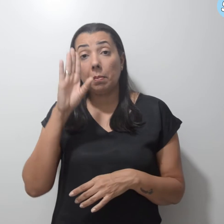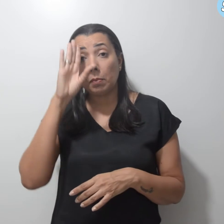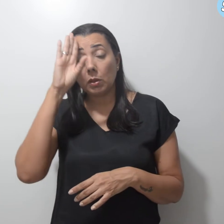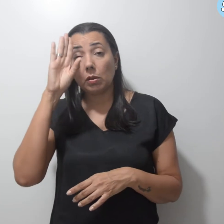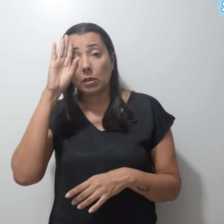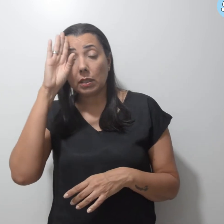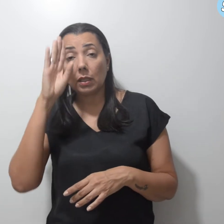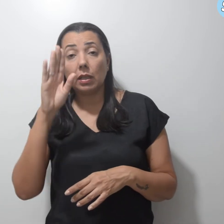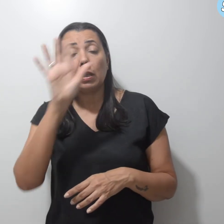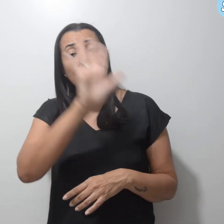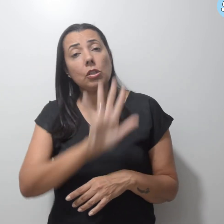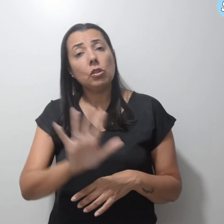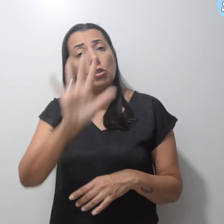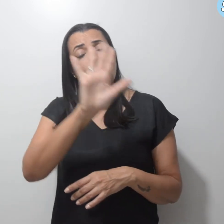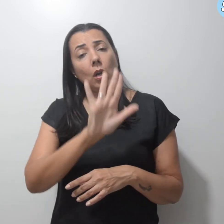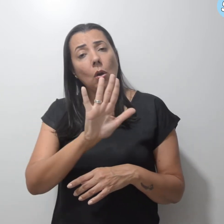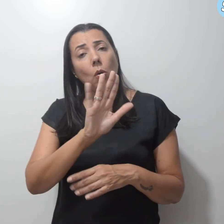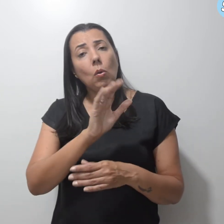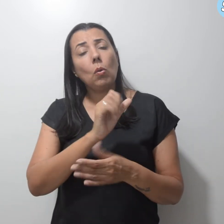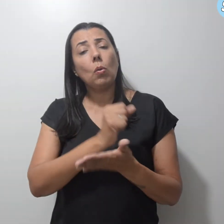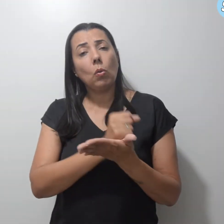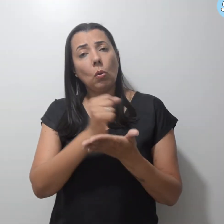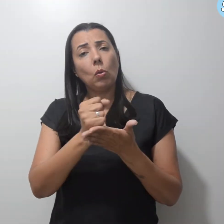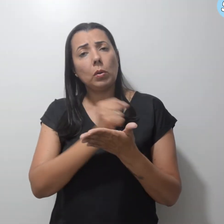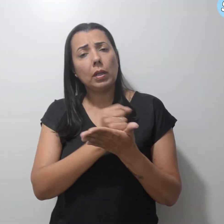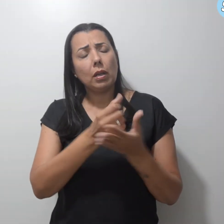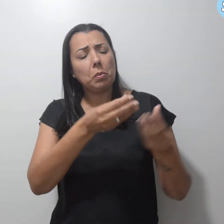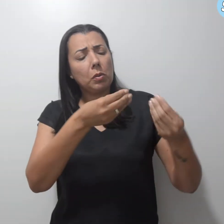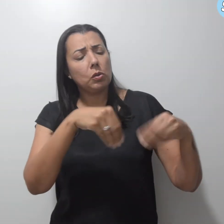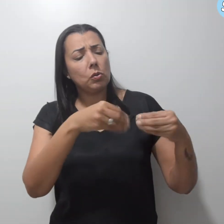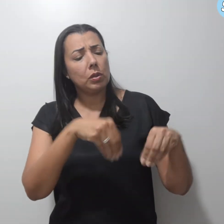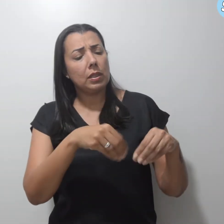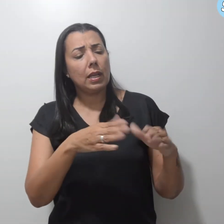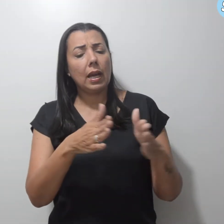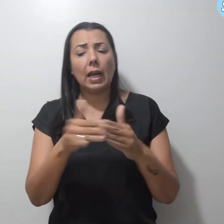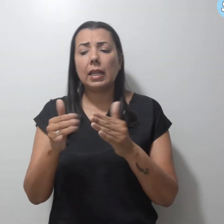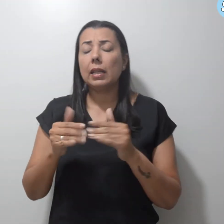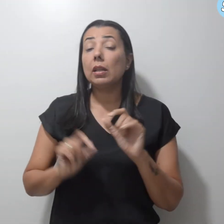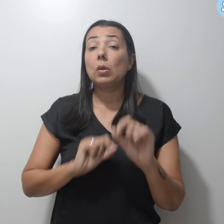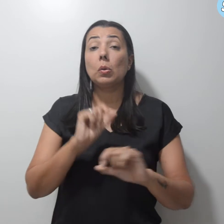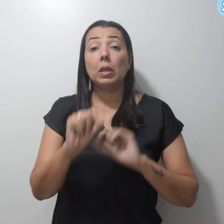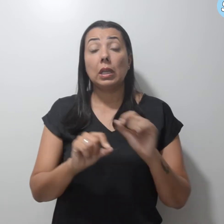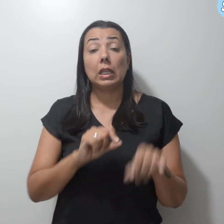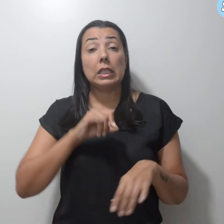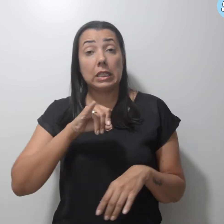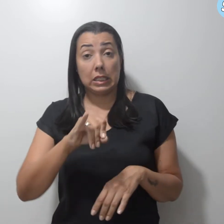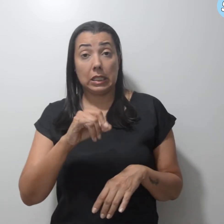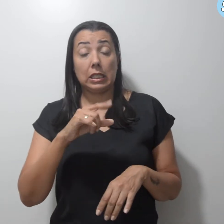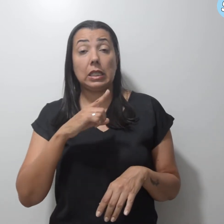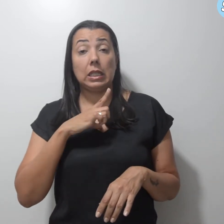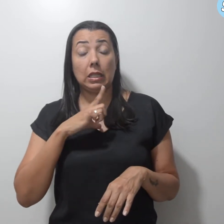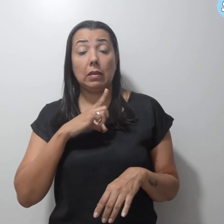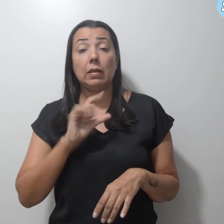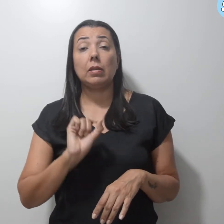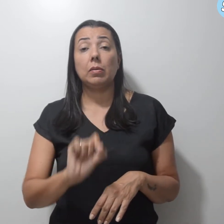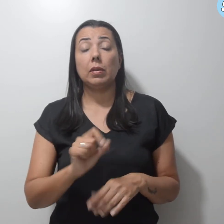generalizar o contrato precário, a tendência é que se tenha situações em alguns